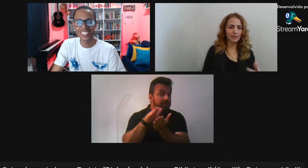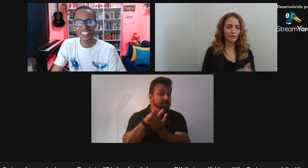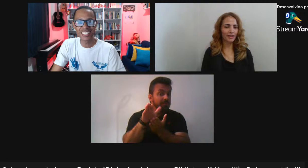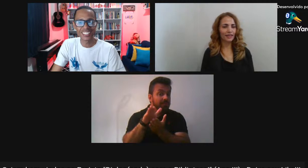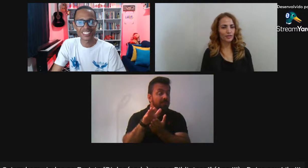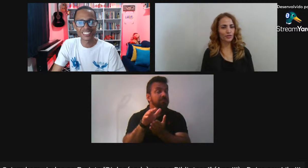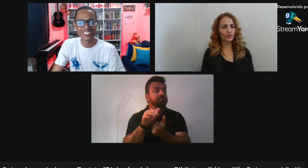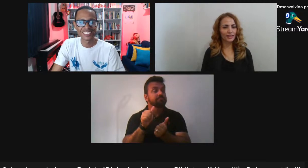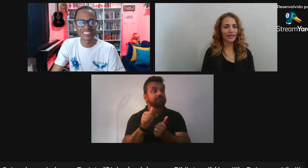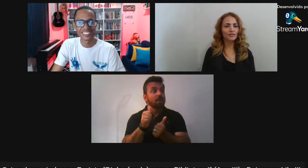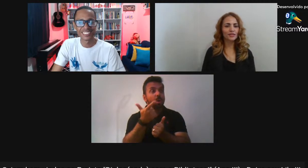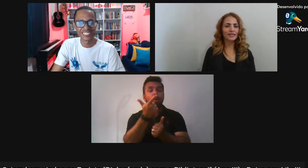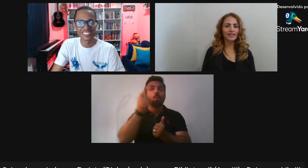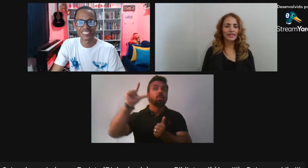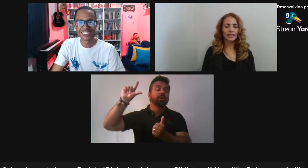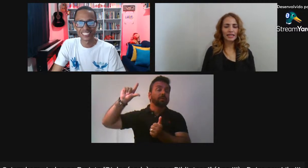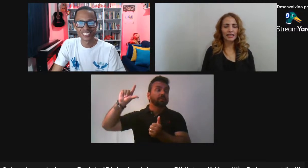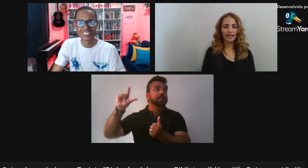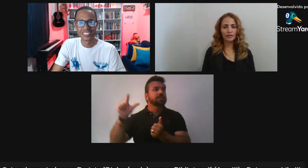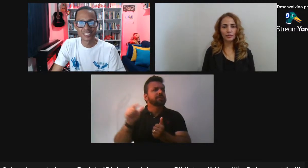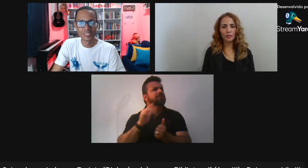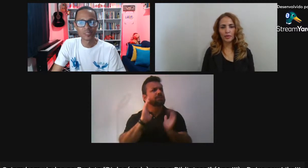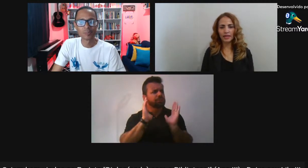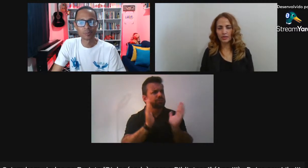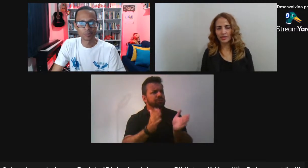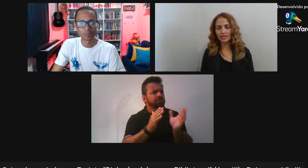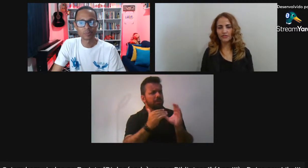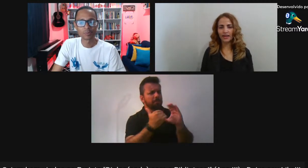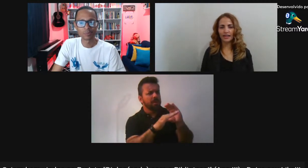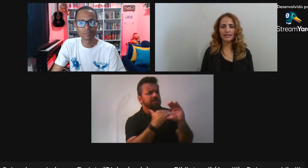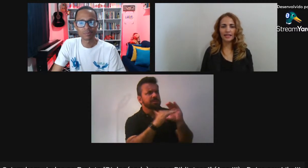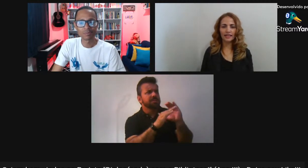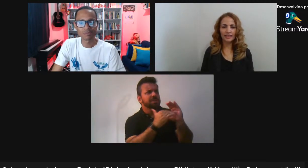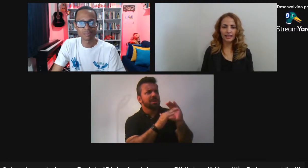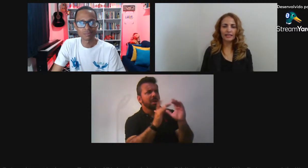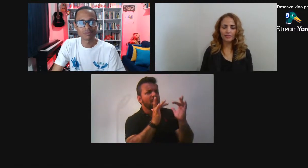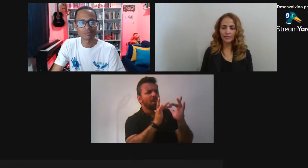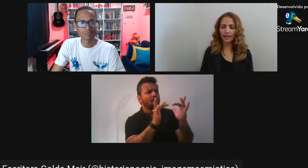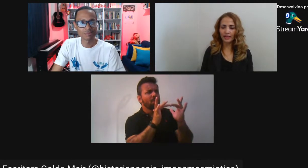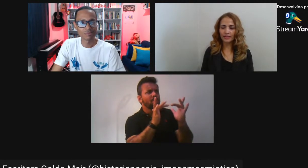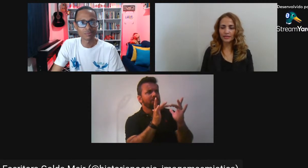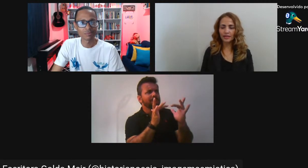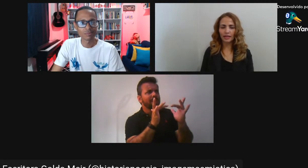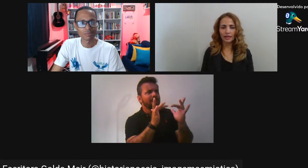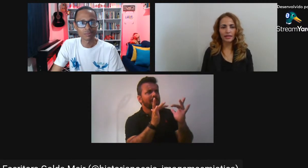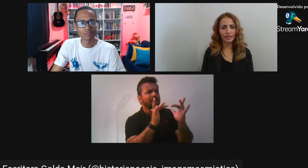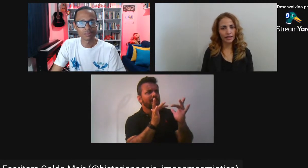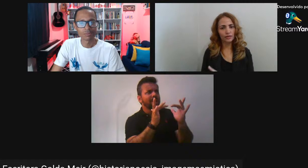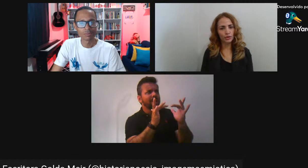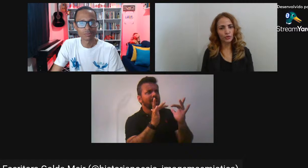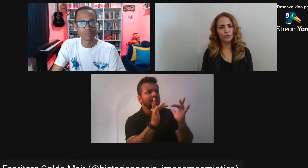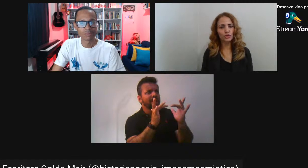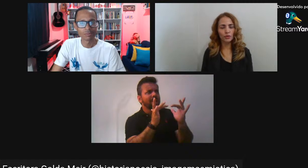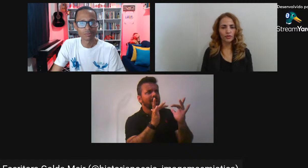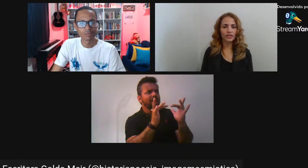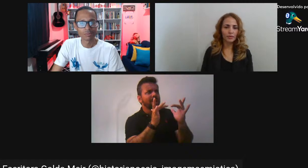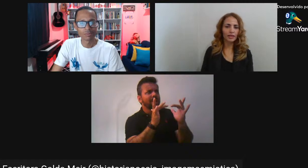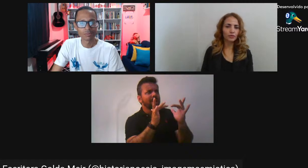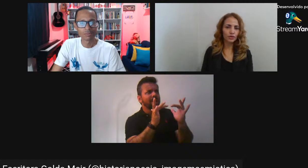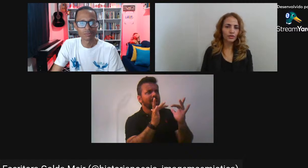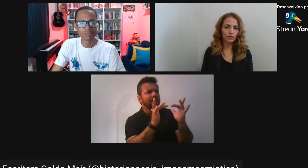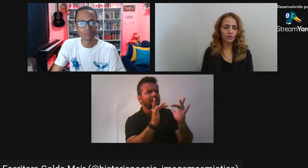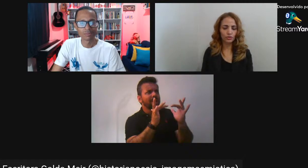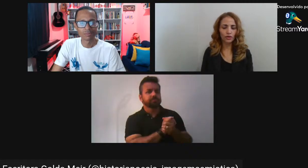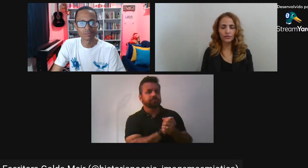Eu até passei para ela Os seus contatos Que tem uma publicação Bastante vasta E que tem a ideia O intuito de promover